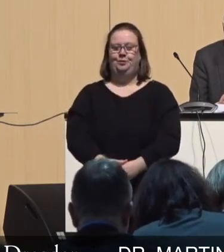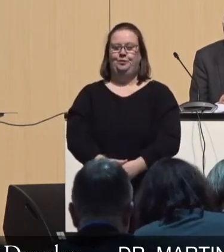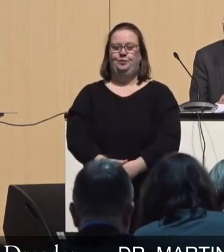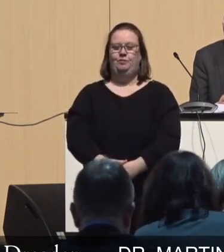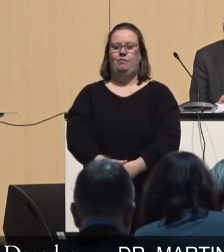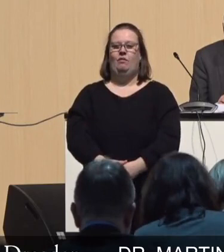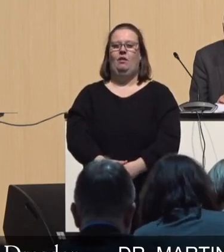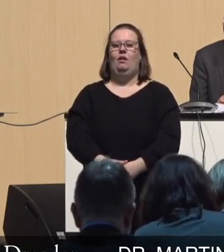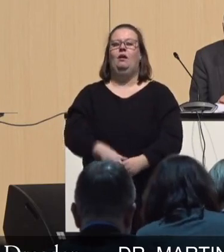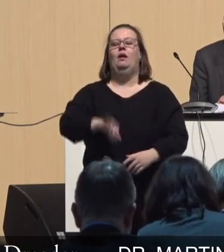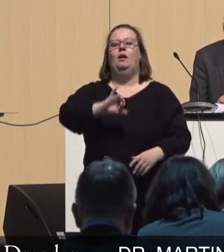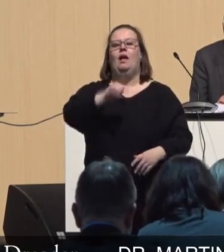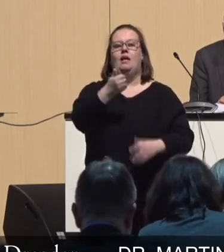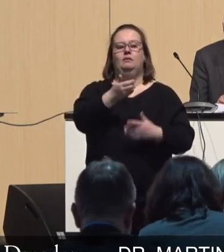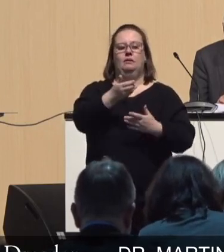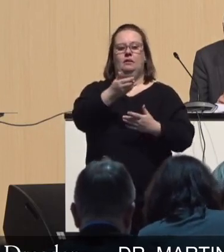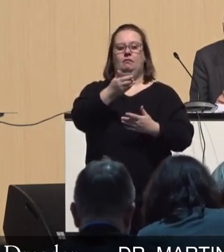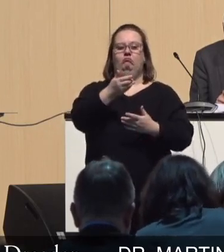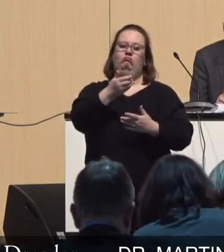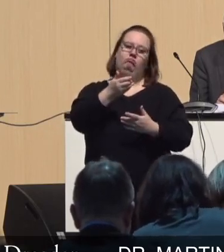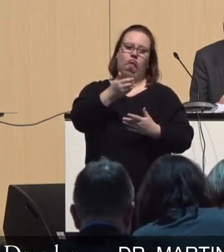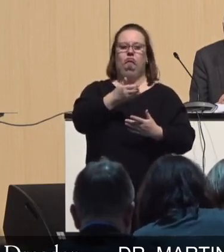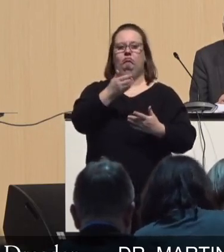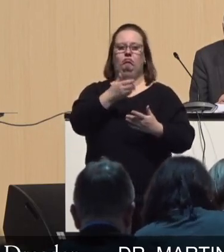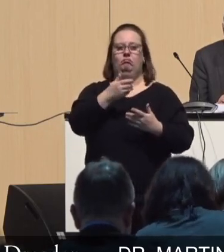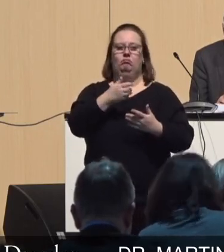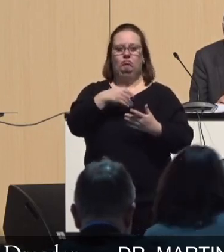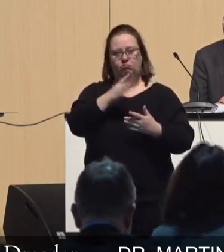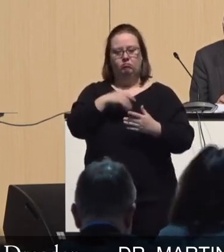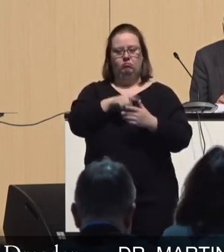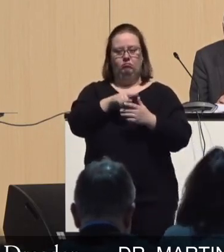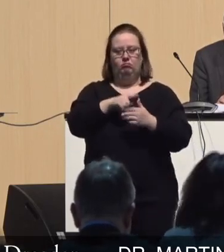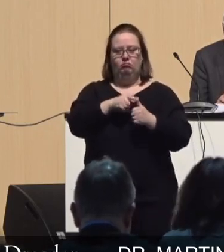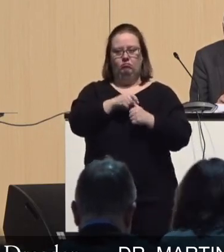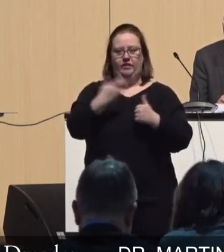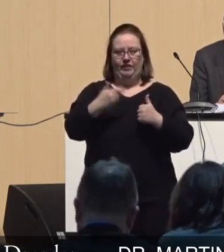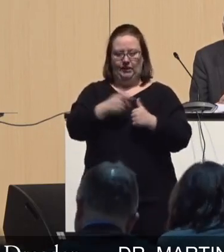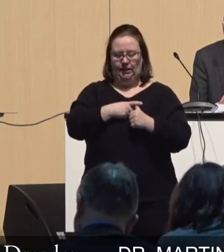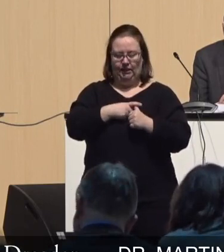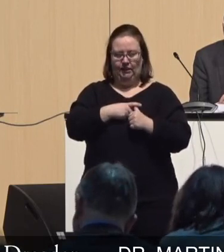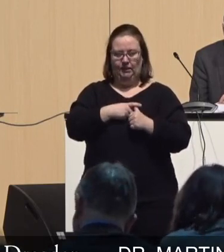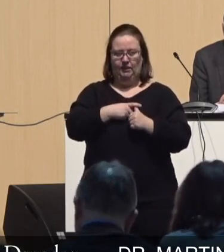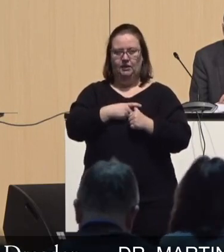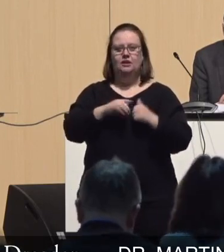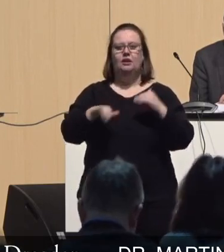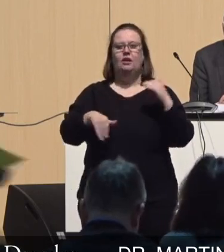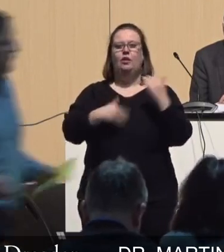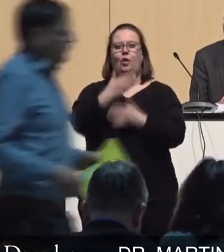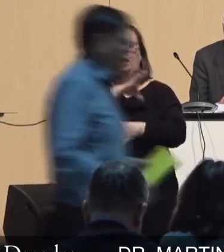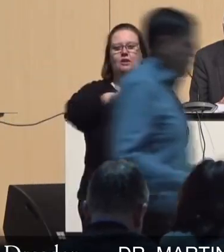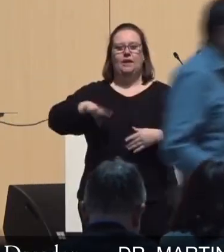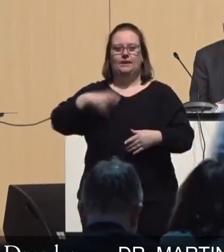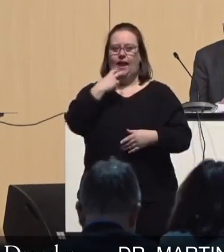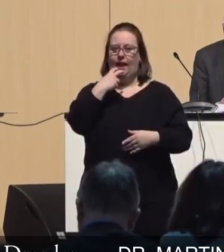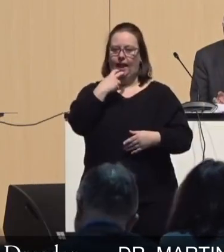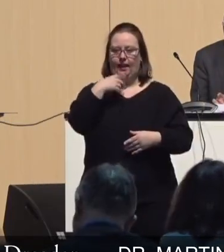Der erste Teil von meinem, also was Punkt 5 ist, da geht es darum, dass die neue Sachsen Energie